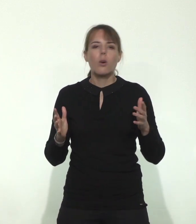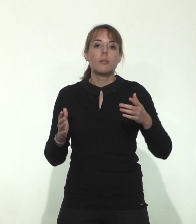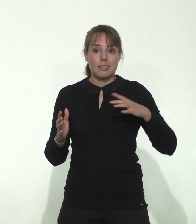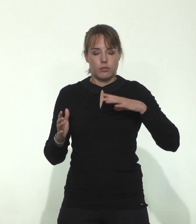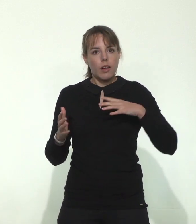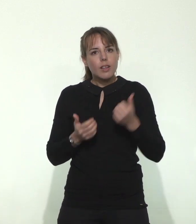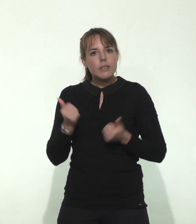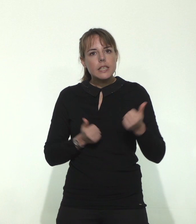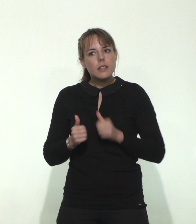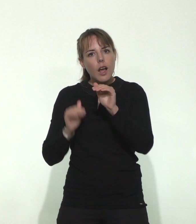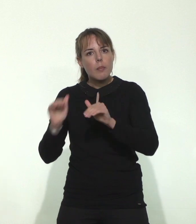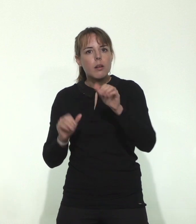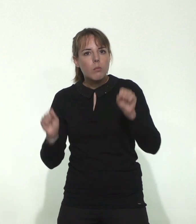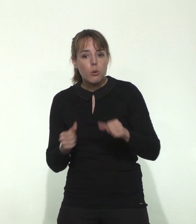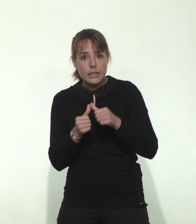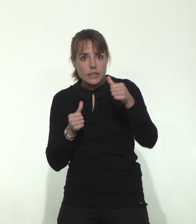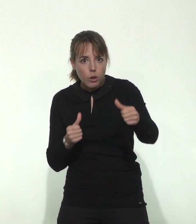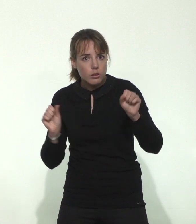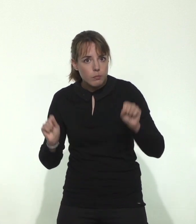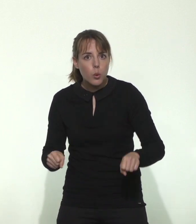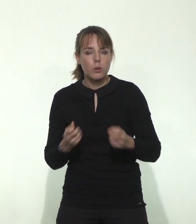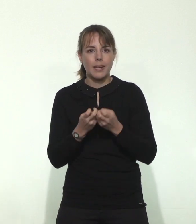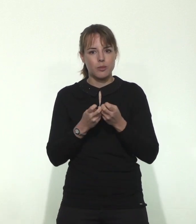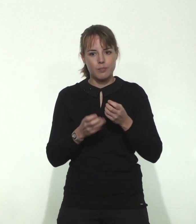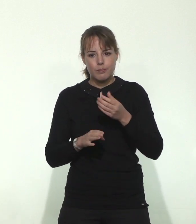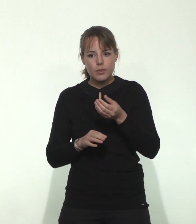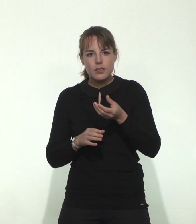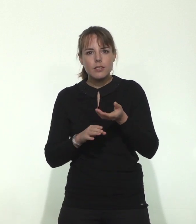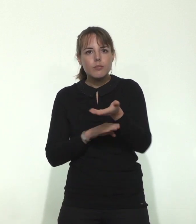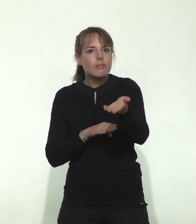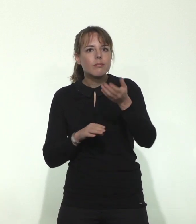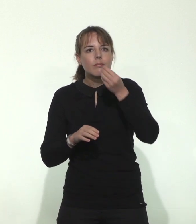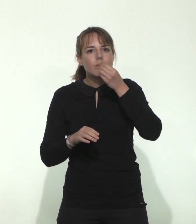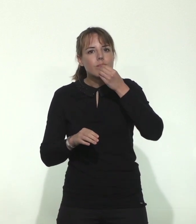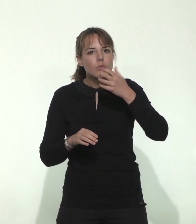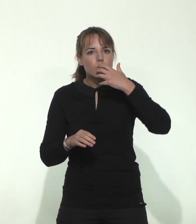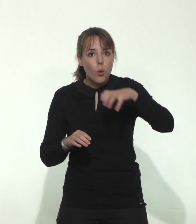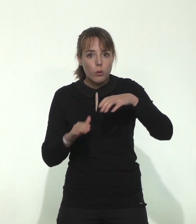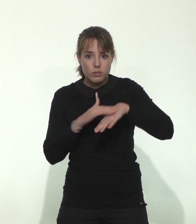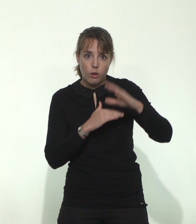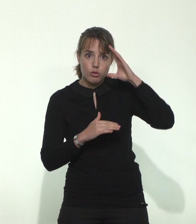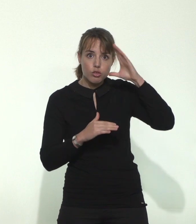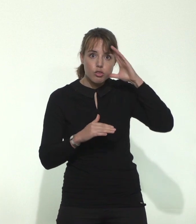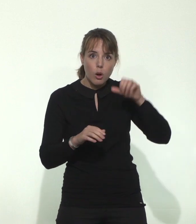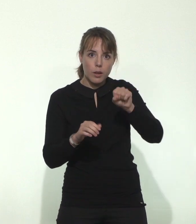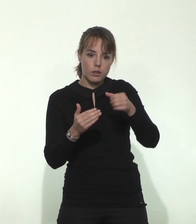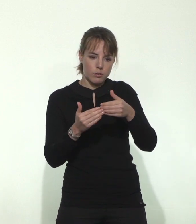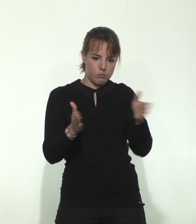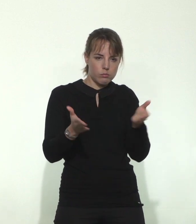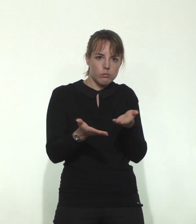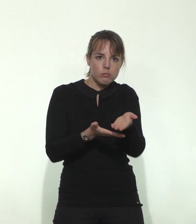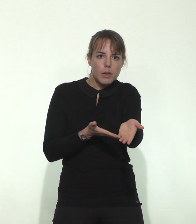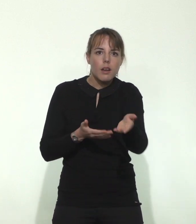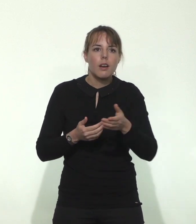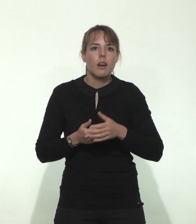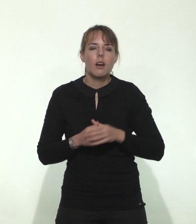services, même à distance, que l'on peut servir des repas chauds en chambre, que l'on peut même imaginer une activité, une animation